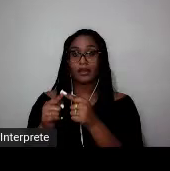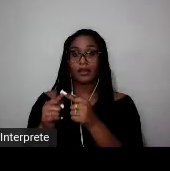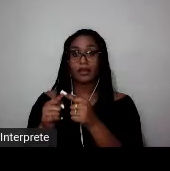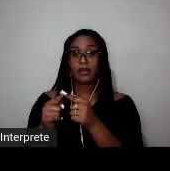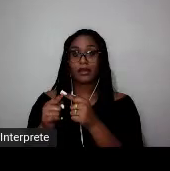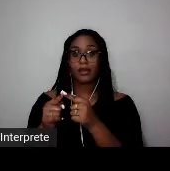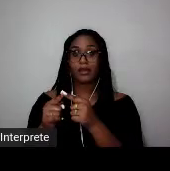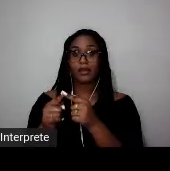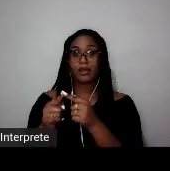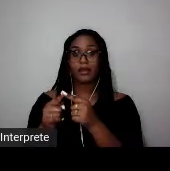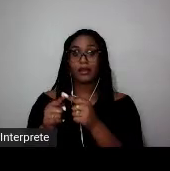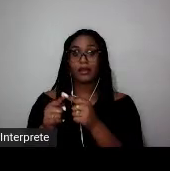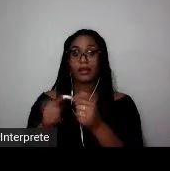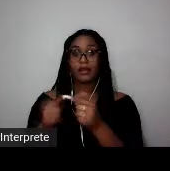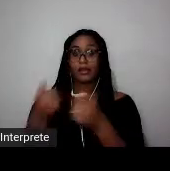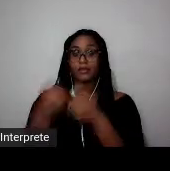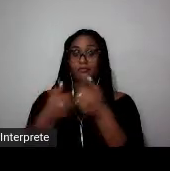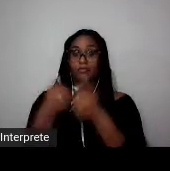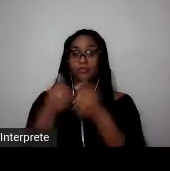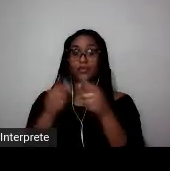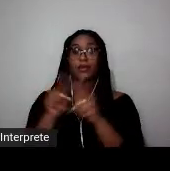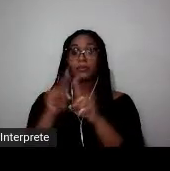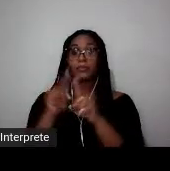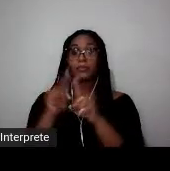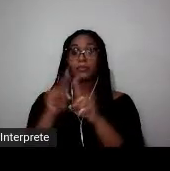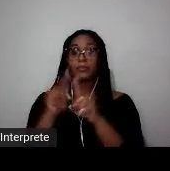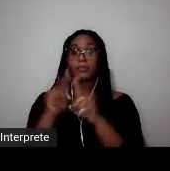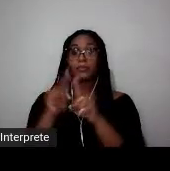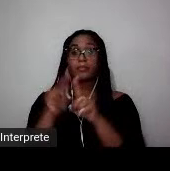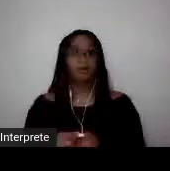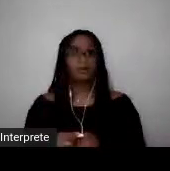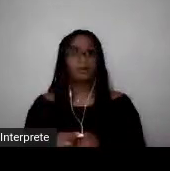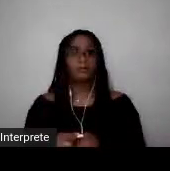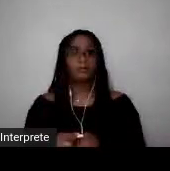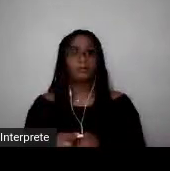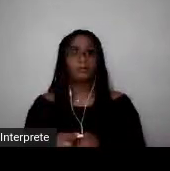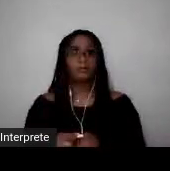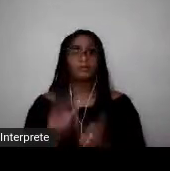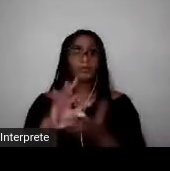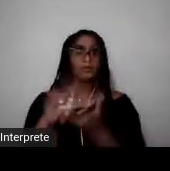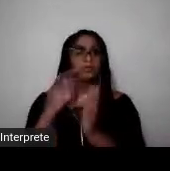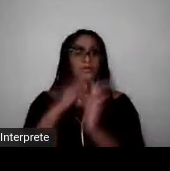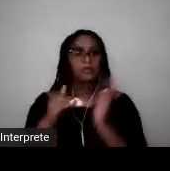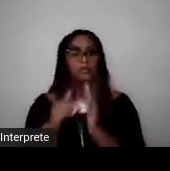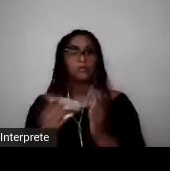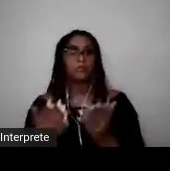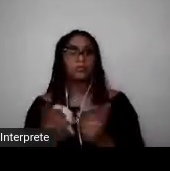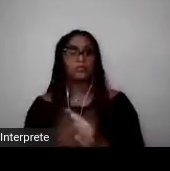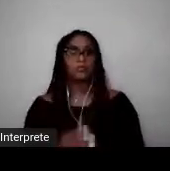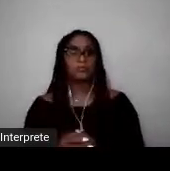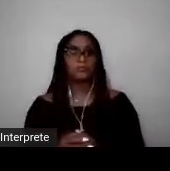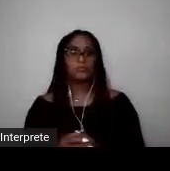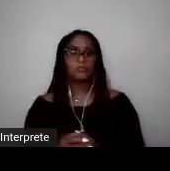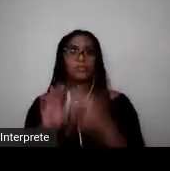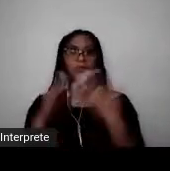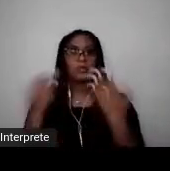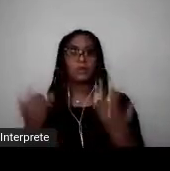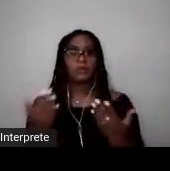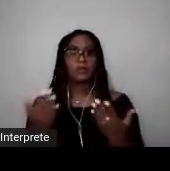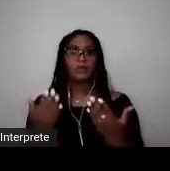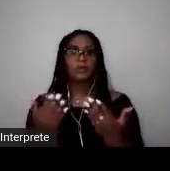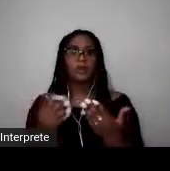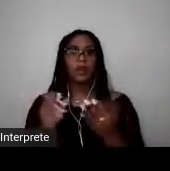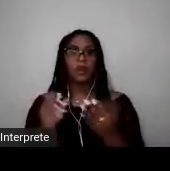mulheres total, uma só possibilidade de vivenciar o futebol de mulheres. Ou seja, será que eu posso